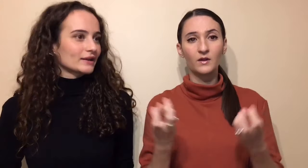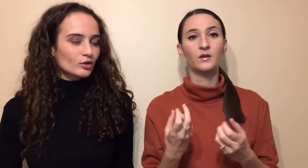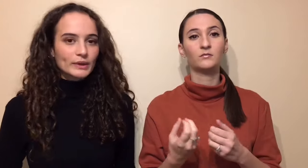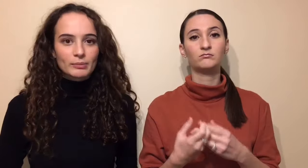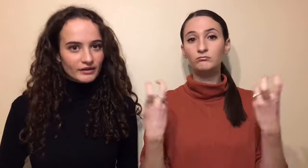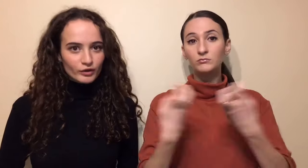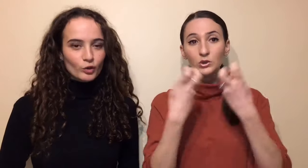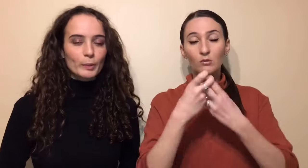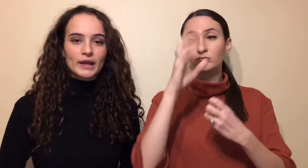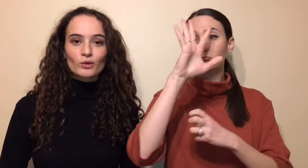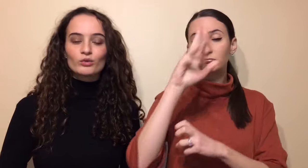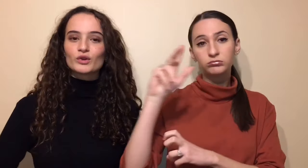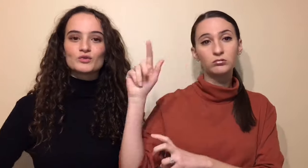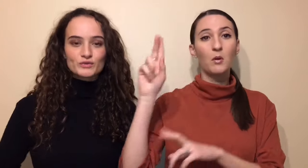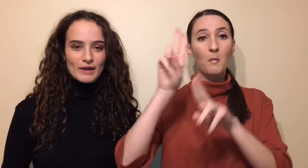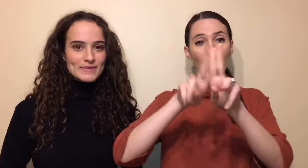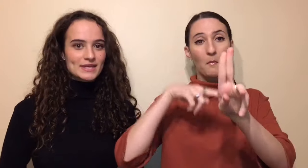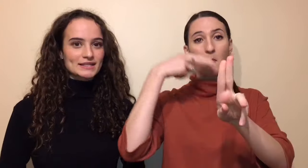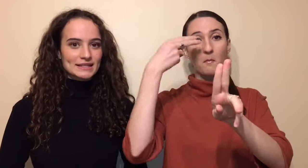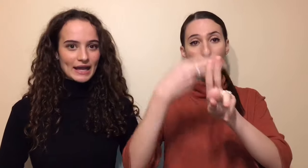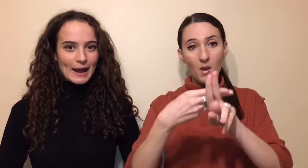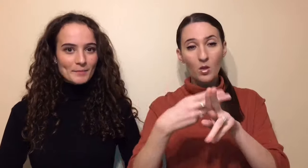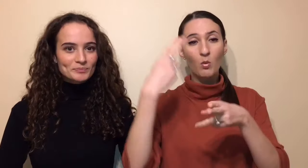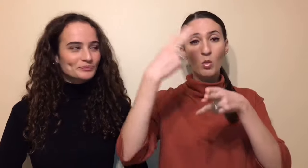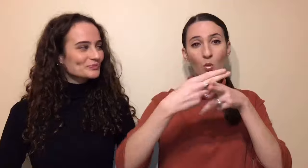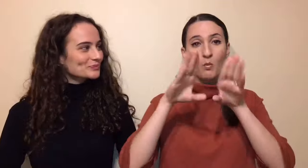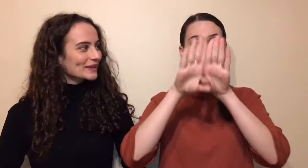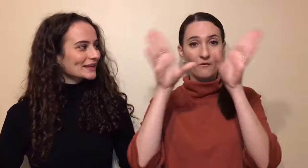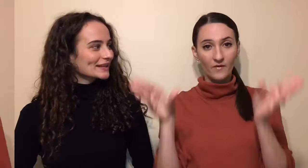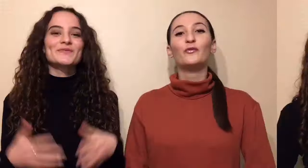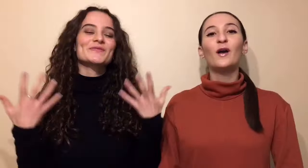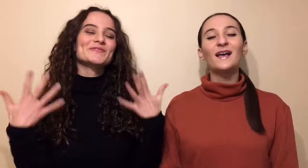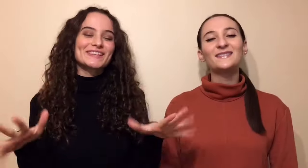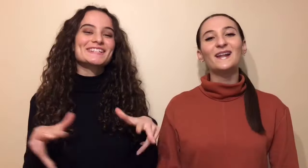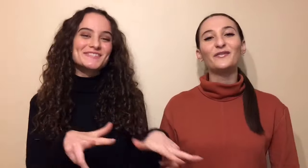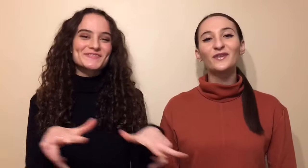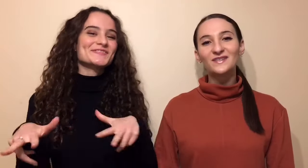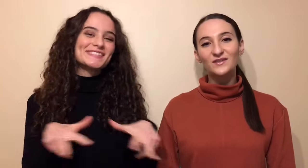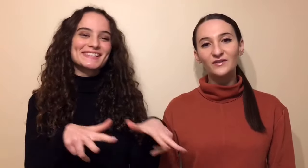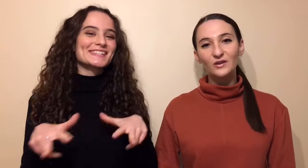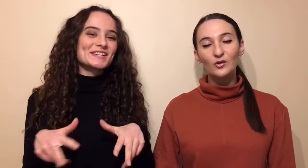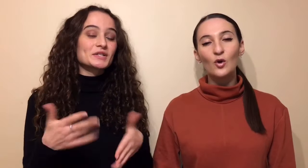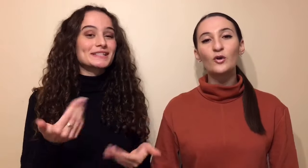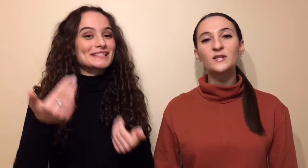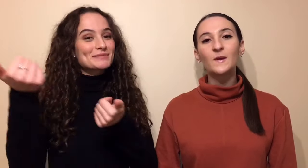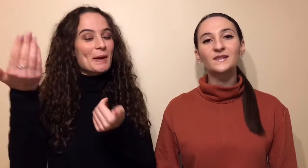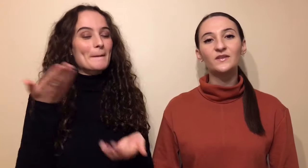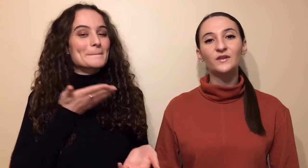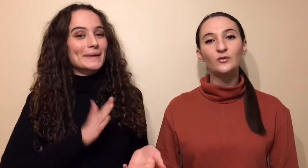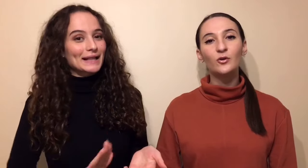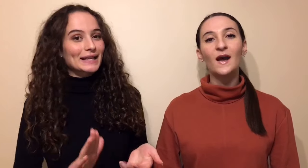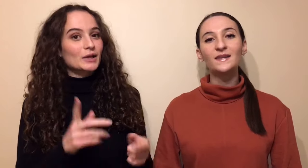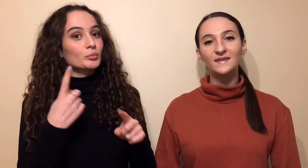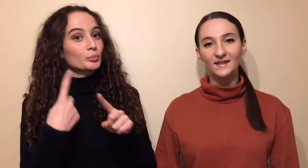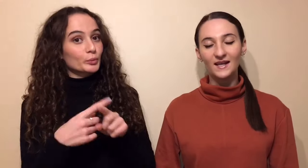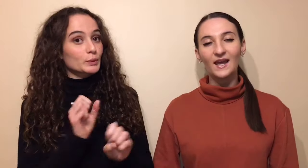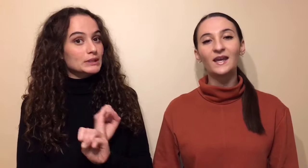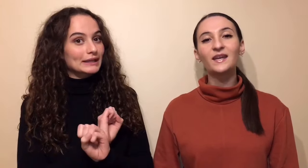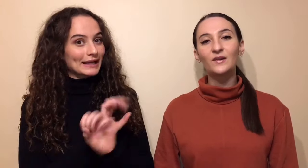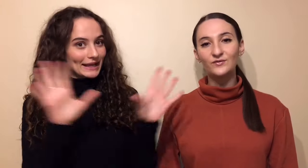exemple, épeler votre prénom, votre nom de famille, etc. Voilà, c'est la fin de cette vidéo. On espère que cette vidéo a été claire et qu'elle vous